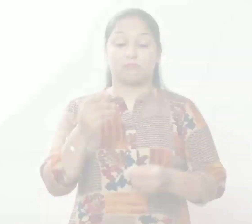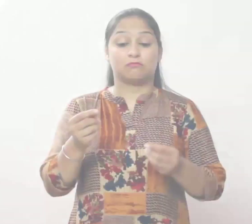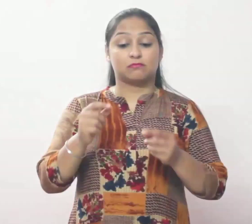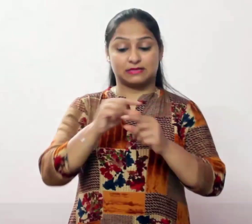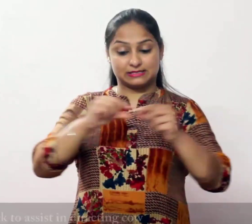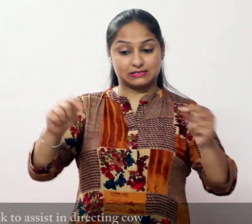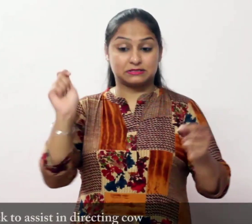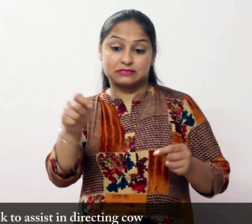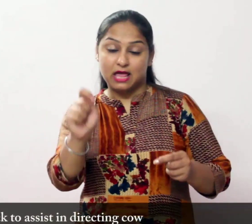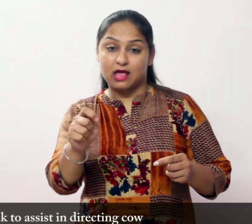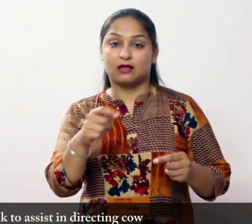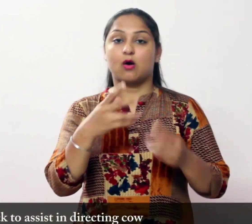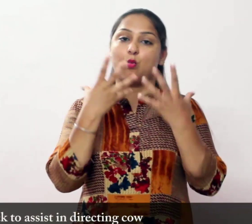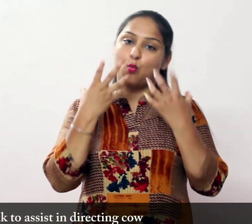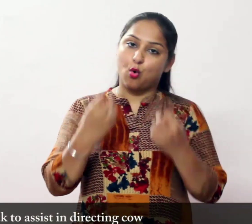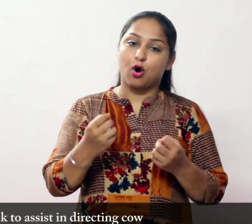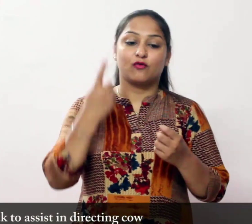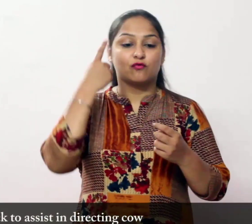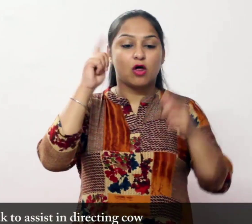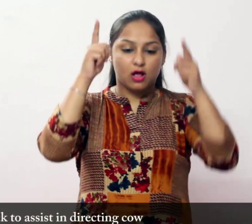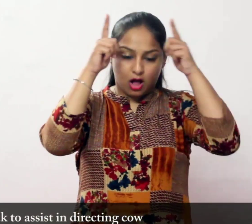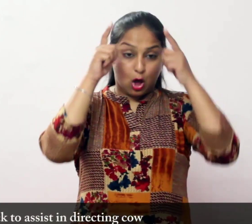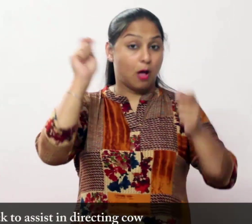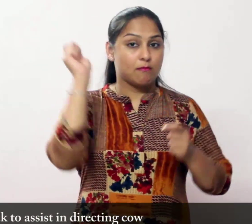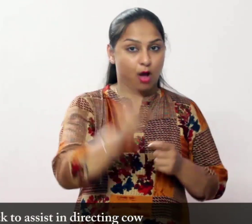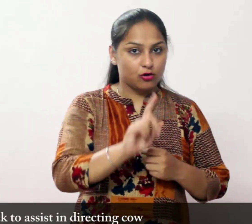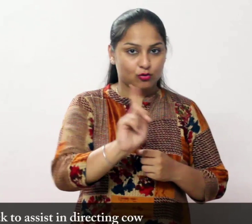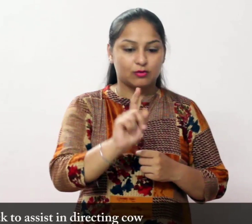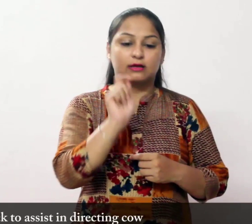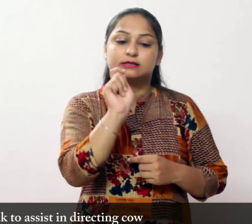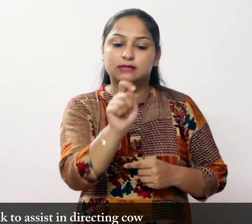गाय की सहायता के लिए चड़ी का उप्योग करें